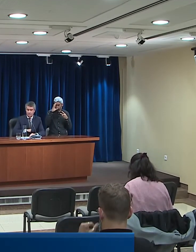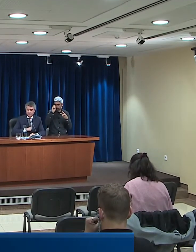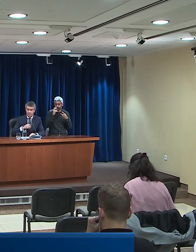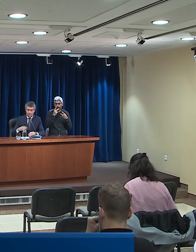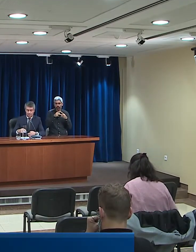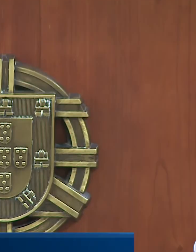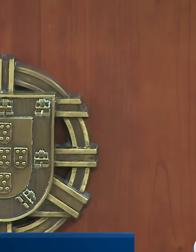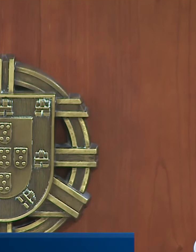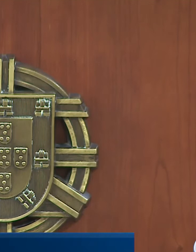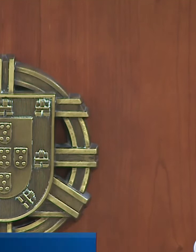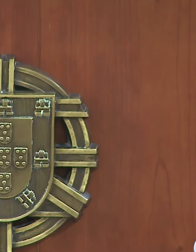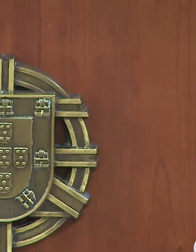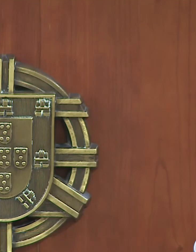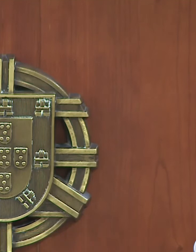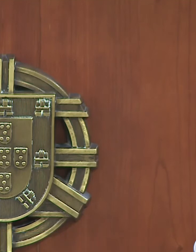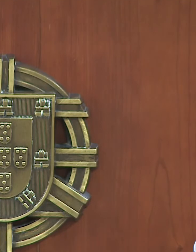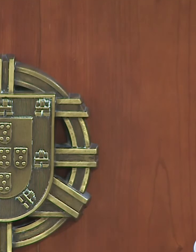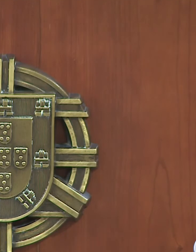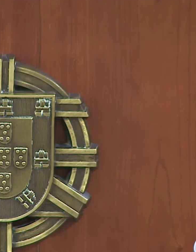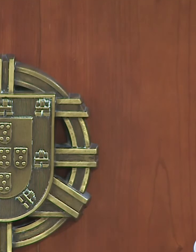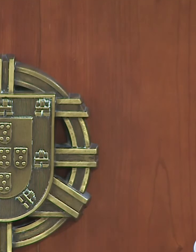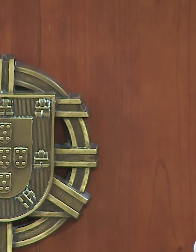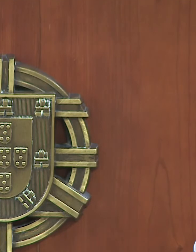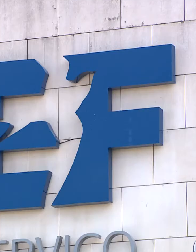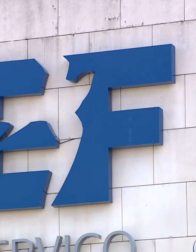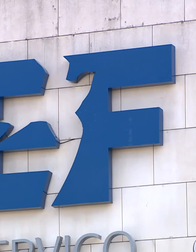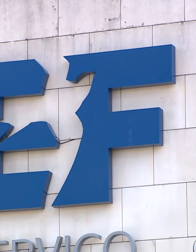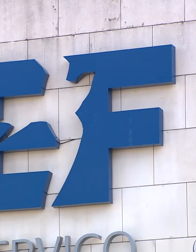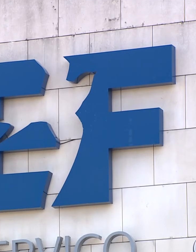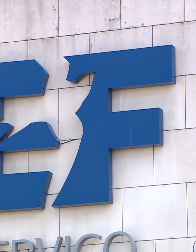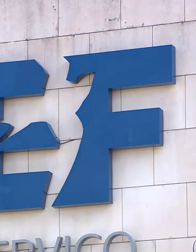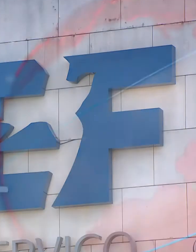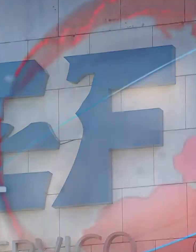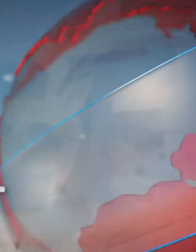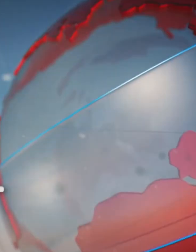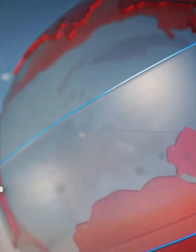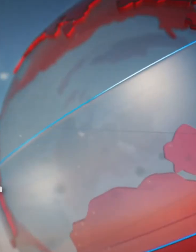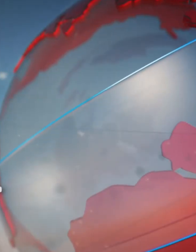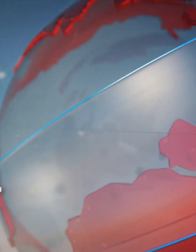José Luís Carneiro garante que a decisão tem o consenso das forças e serviços que se pronunciaram sobre o tema.